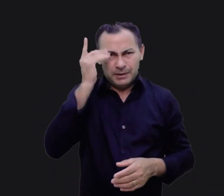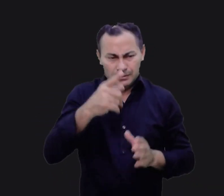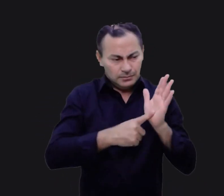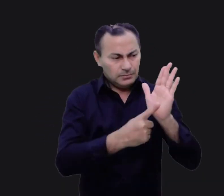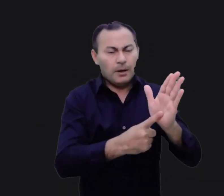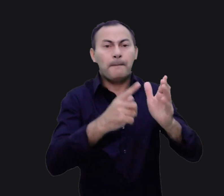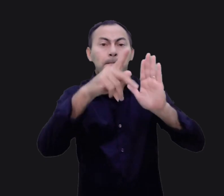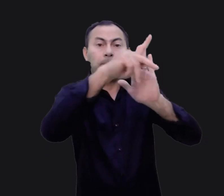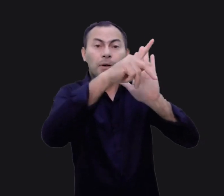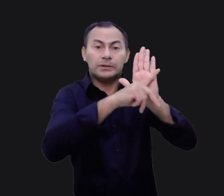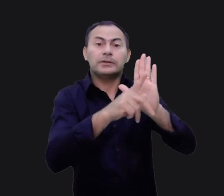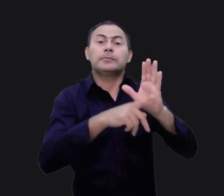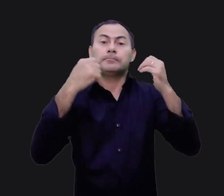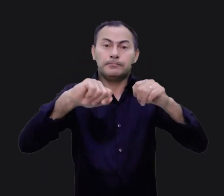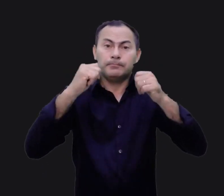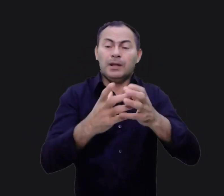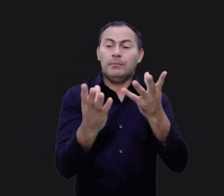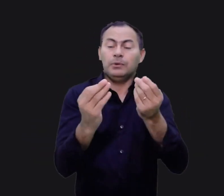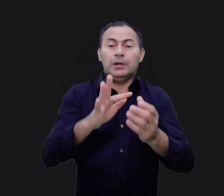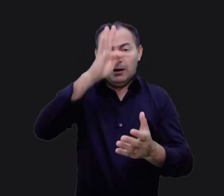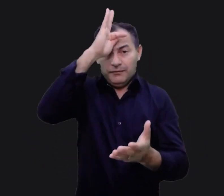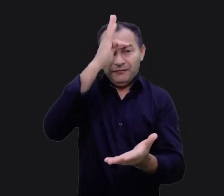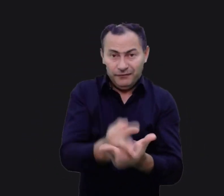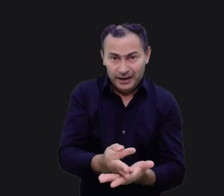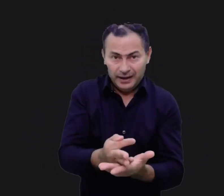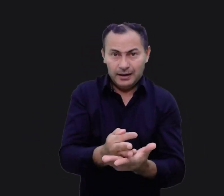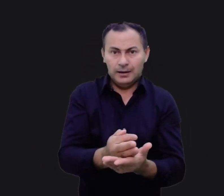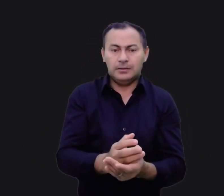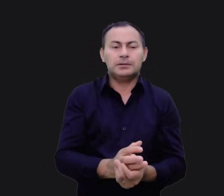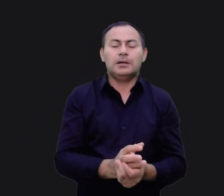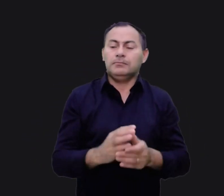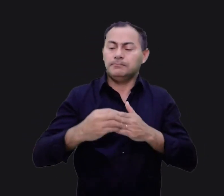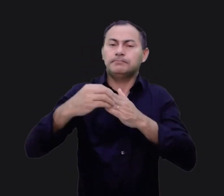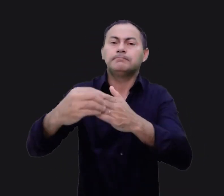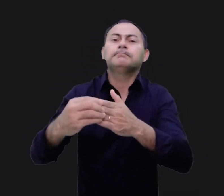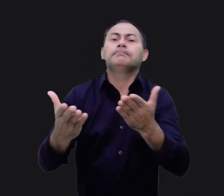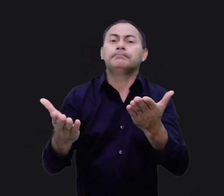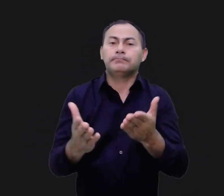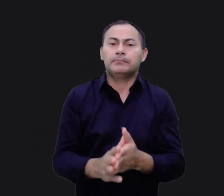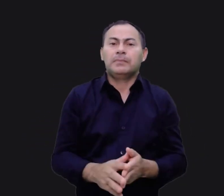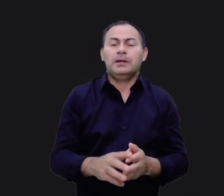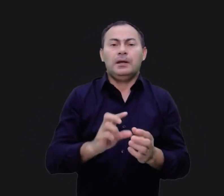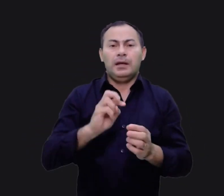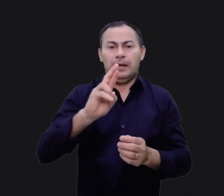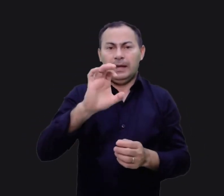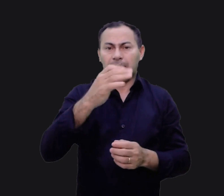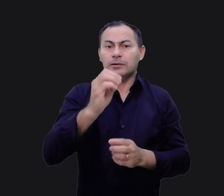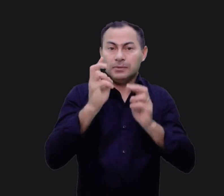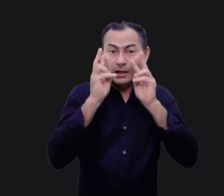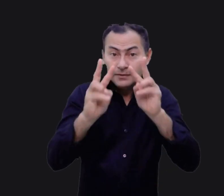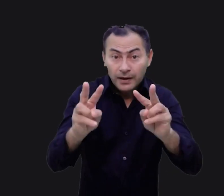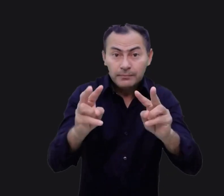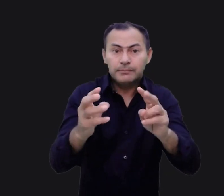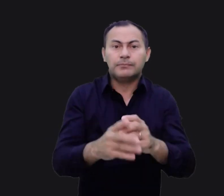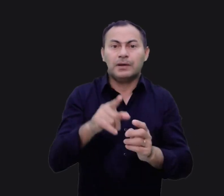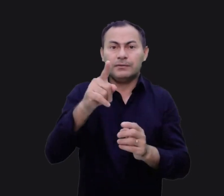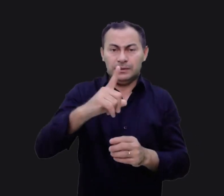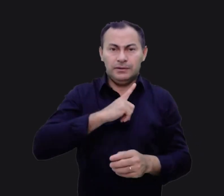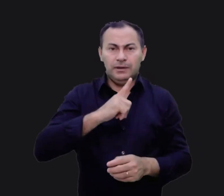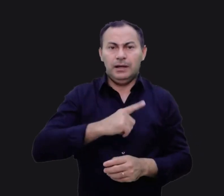quando você apresenta um projeto que necessita de muita fé para ser conduzido, É essa a reação que vemos. Se você